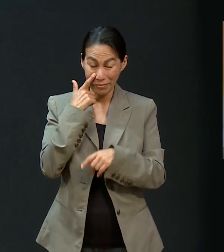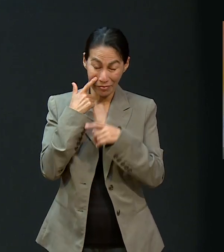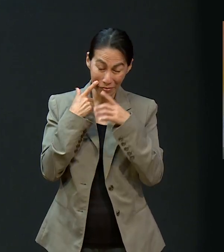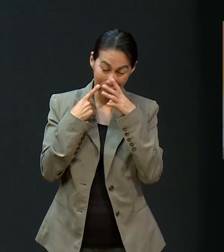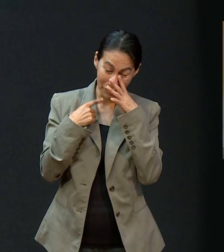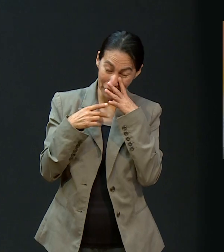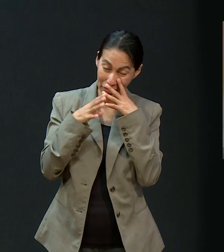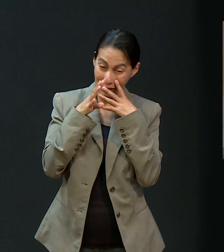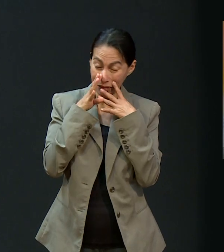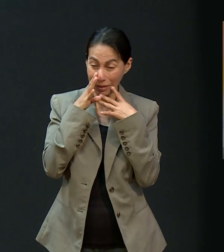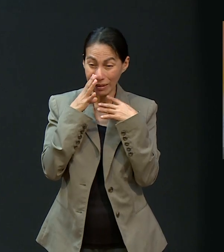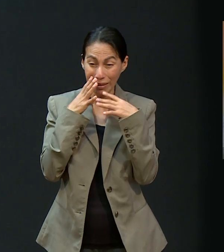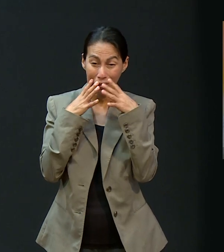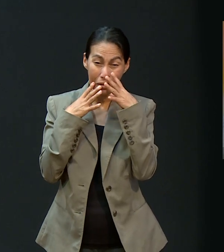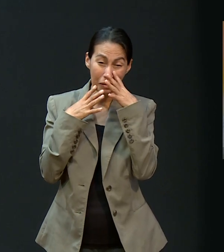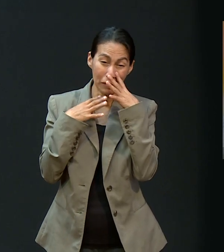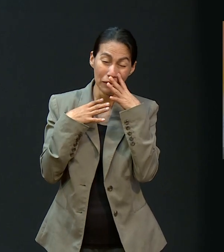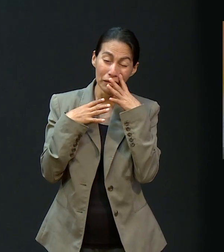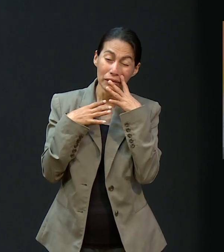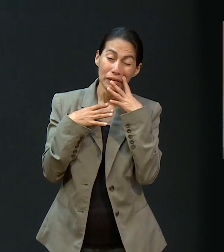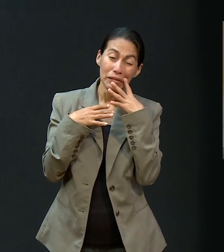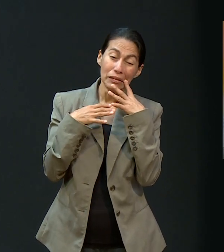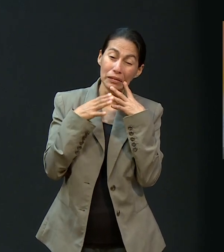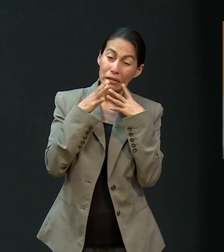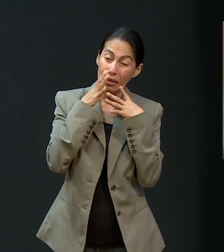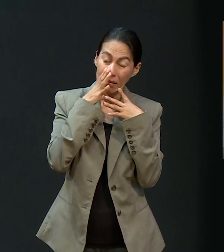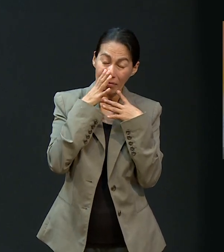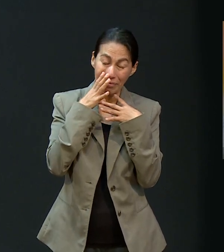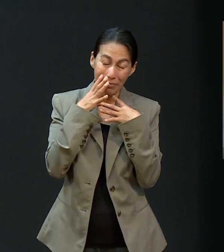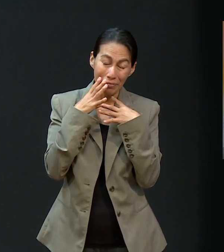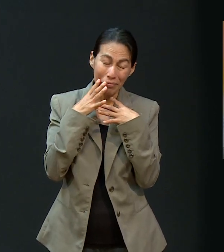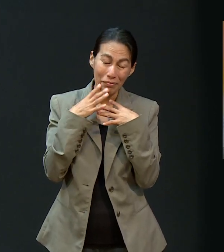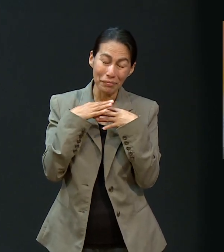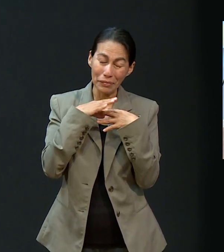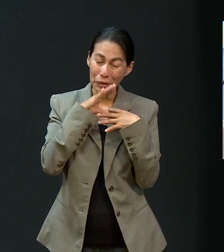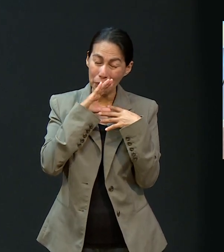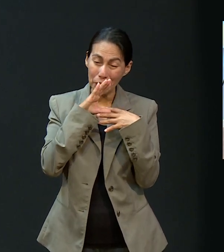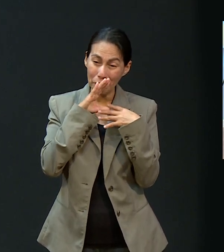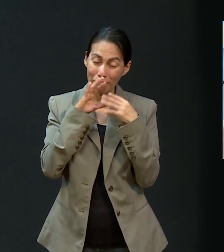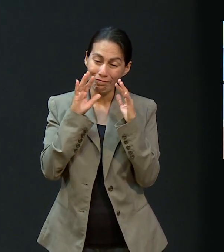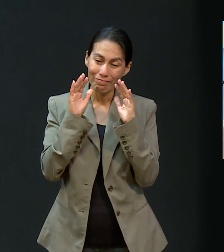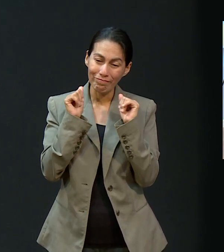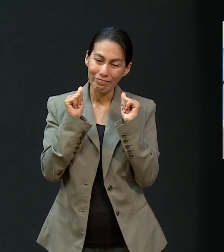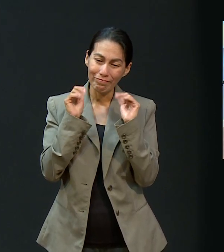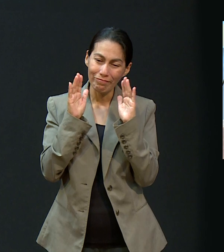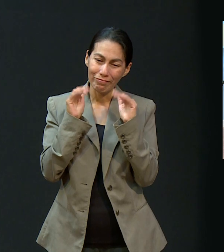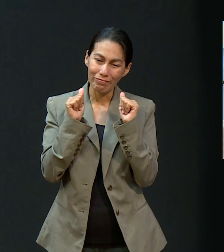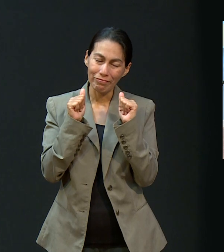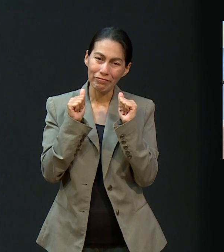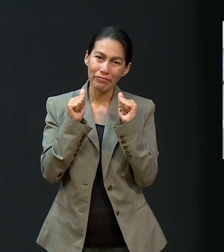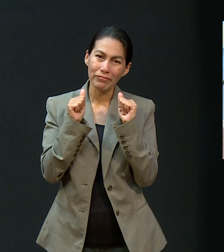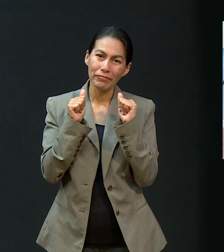ahí me puse a llorar. Así lloré, lloré mucho. Porque ella se estaba despidiendo de mí.